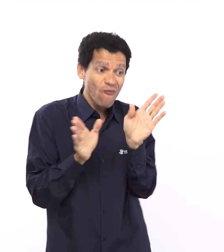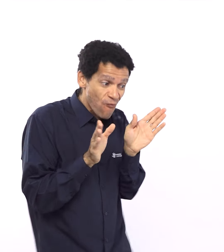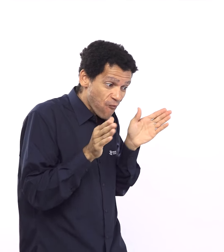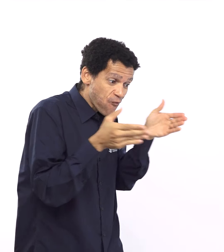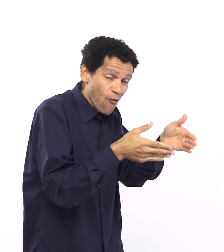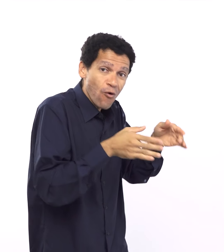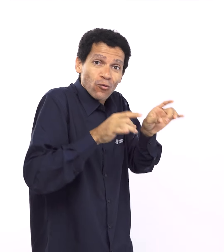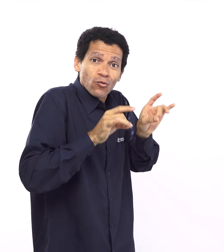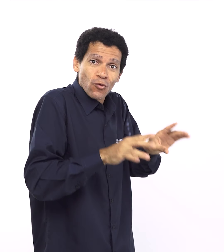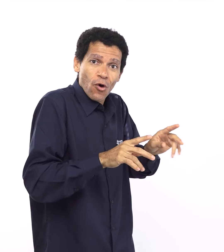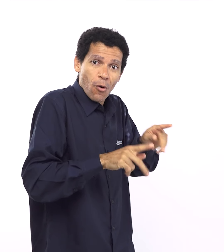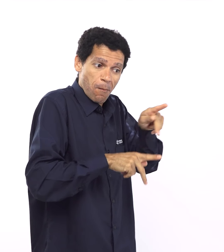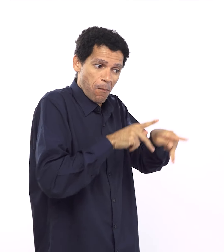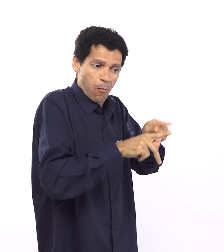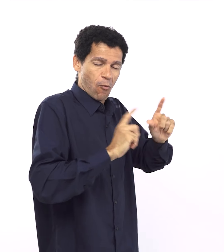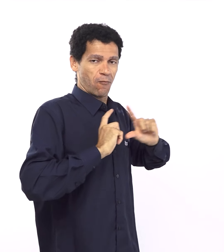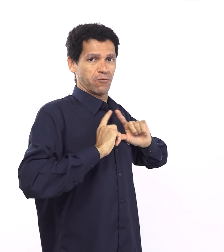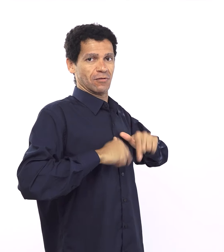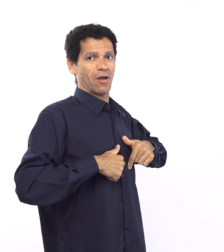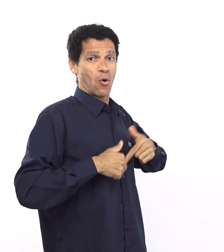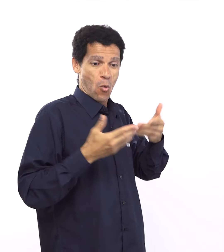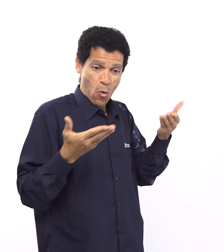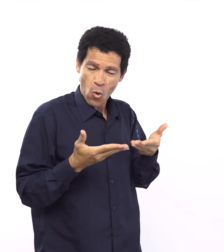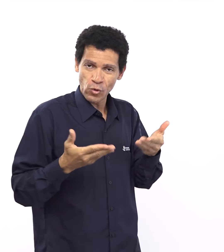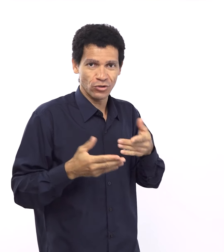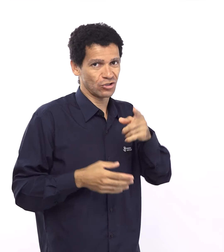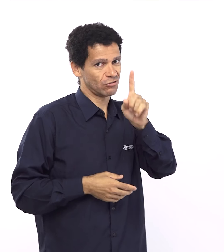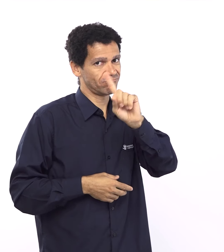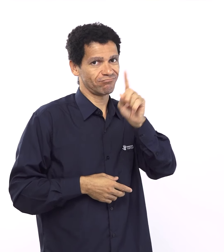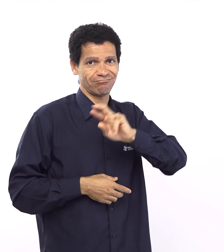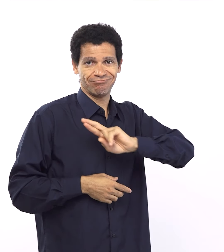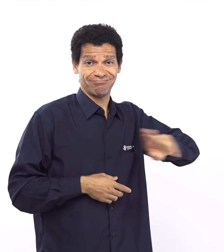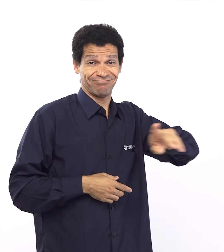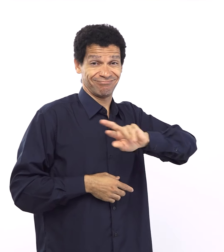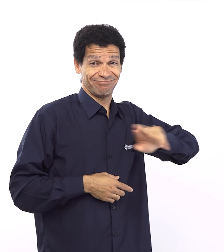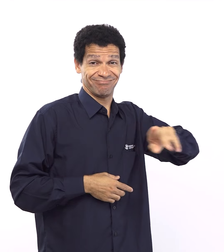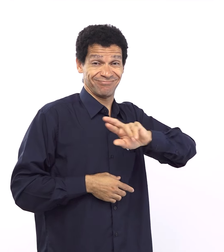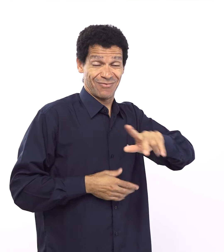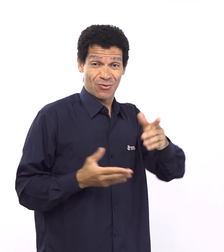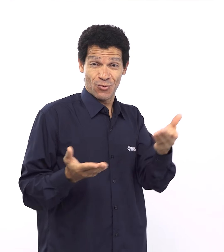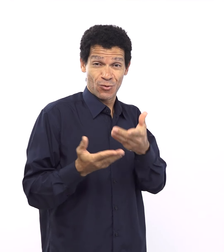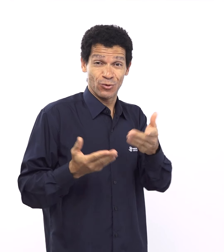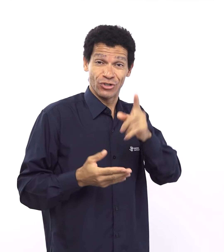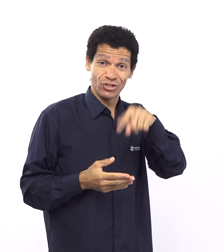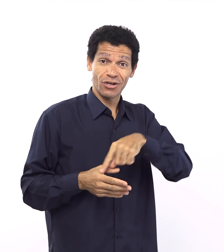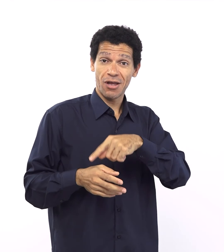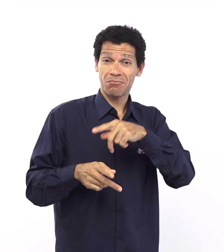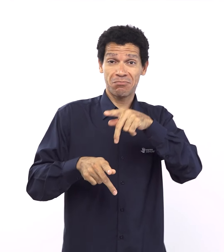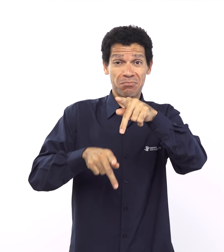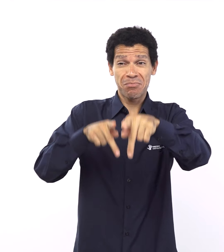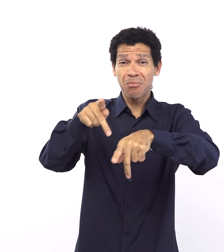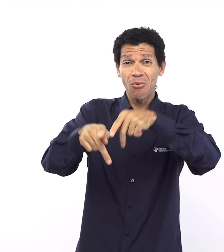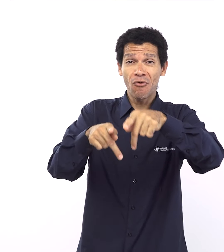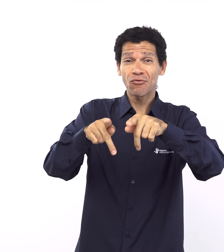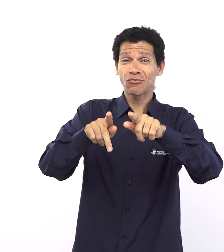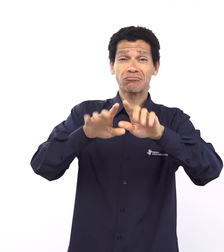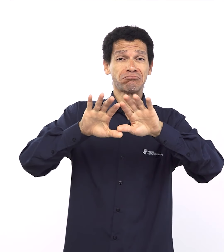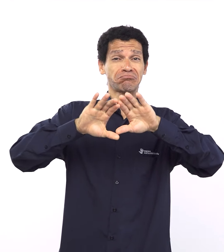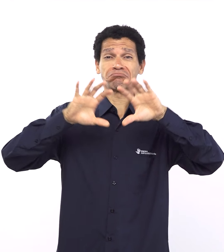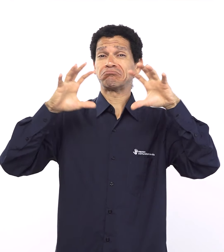relacionamento né onde Deus procura o relacionamento com o homem e finalmente ele fecha onde nós vamos poder estar para sempre